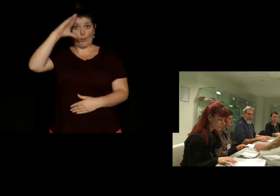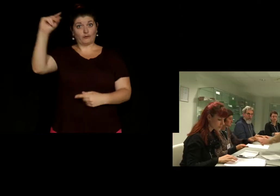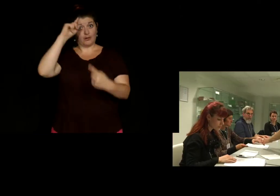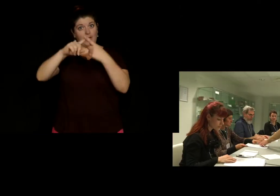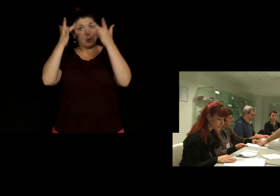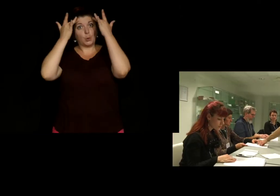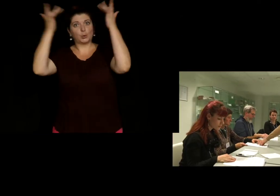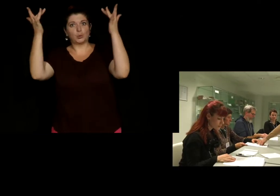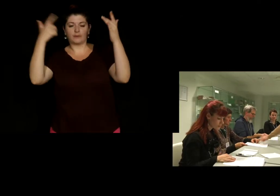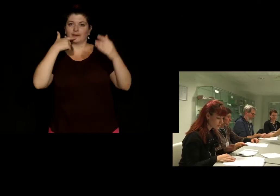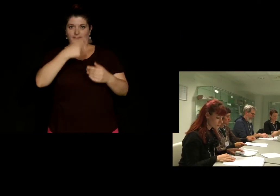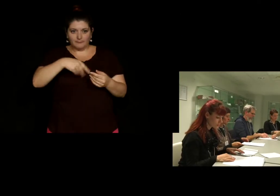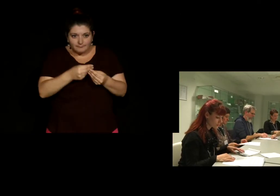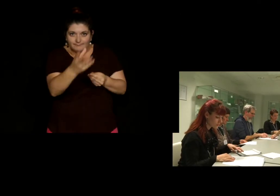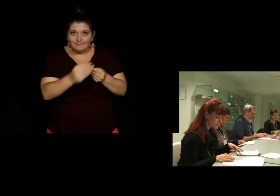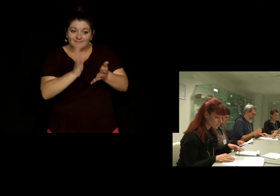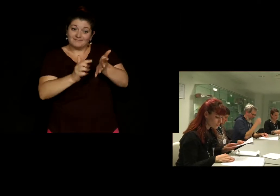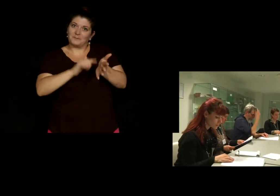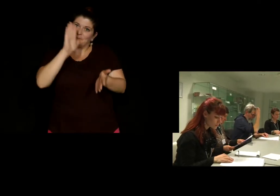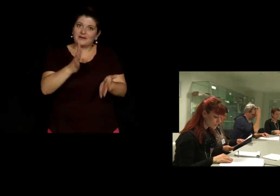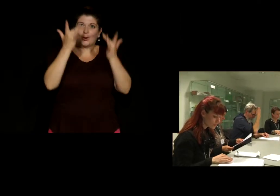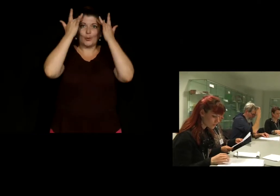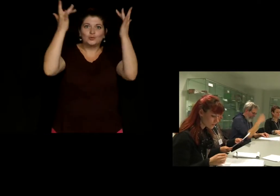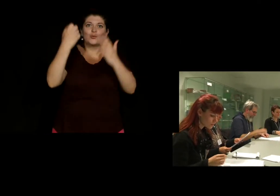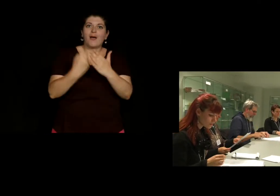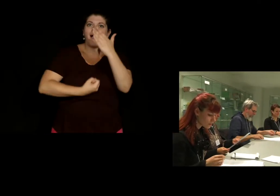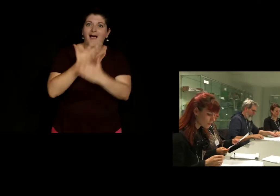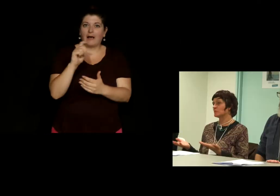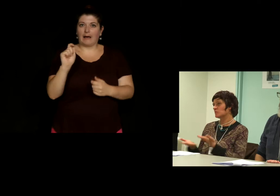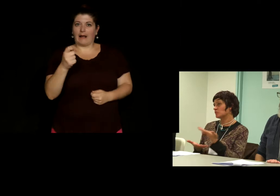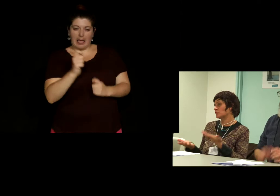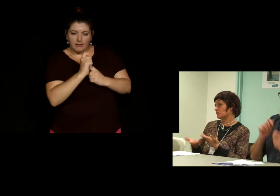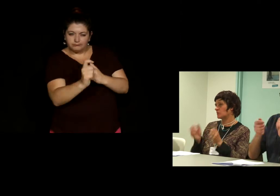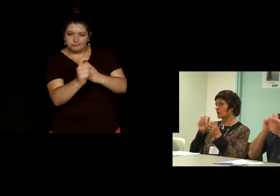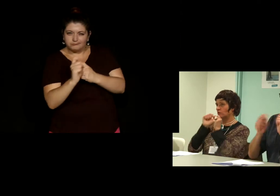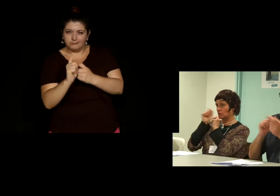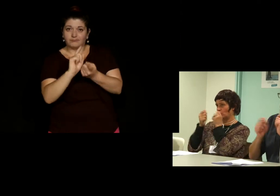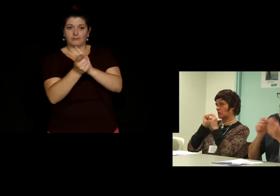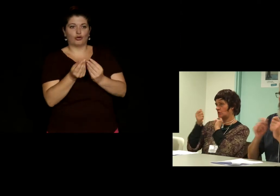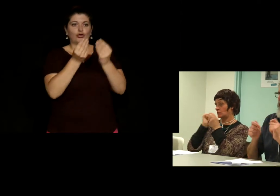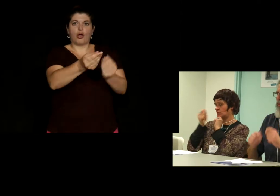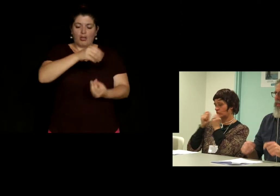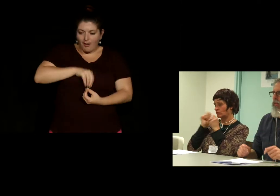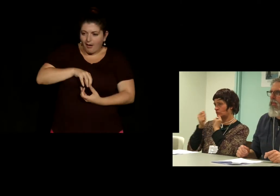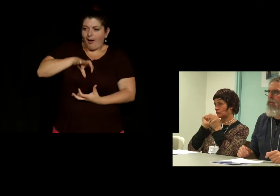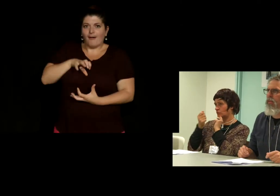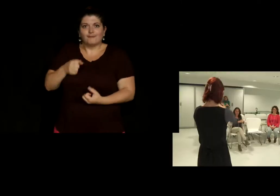on a voulu qu'ils repartent le plus armés possible dans leur champ de compétences. Et du coup, on leur a demandé, au-delà des choses de posture,